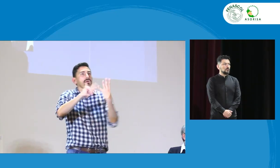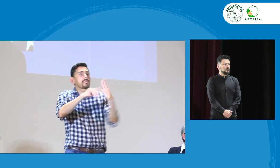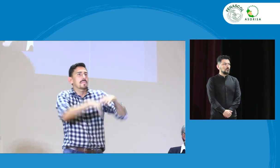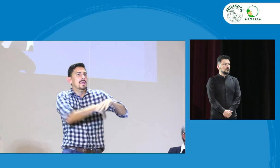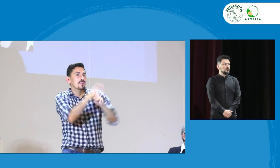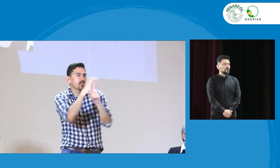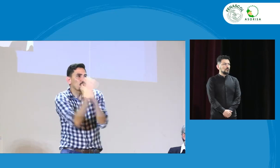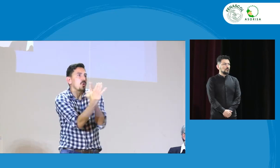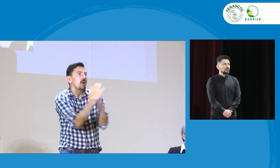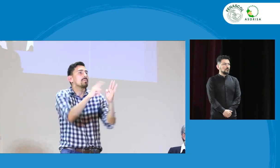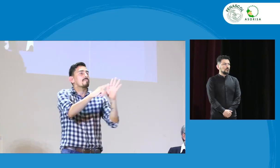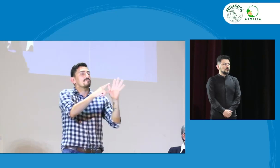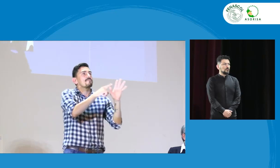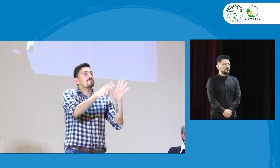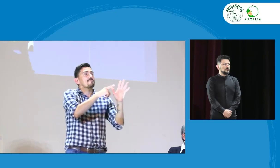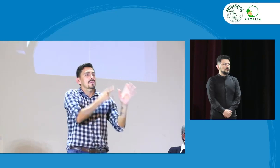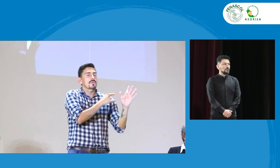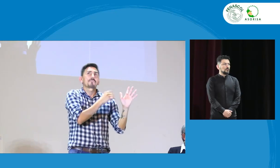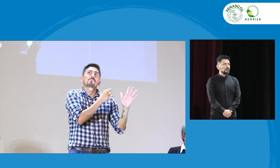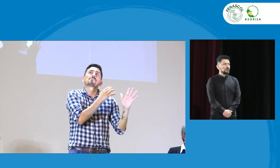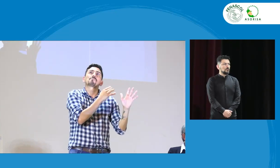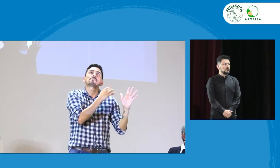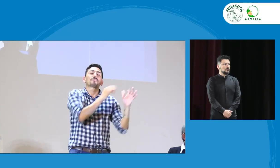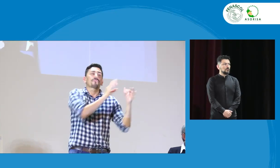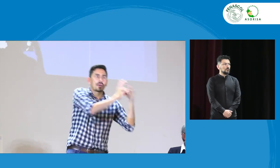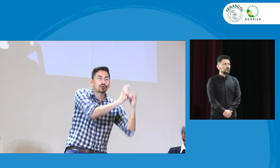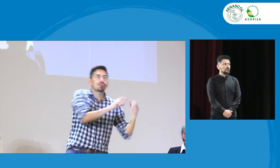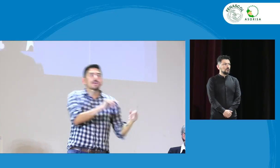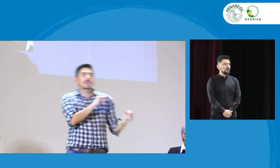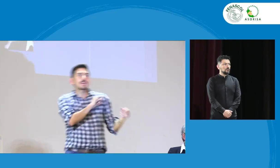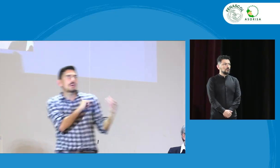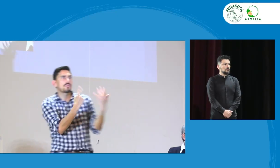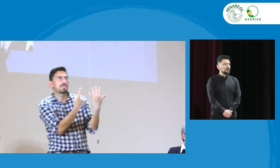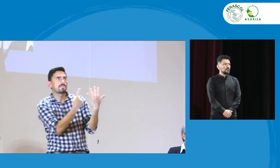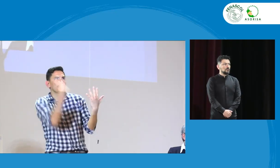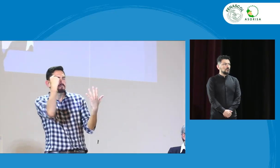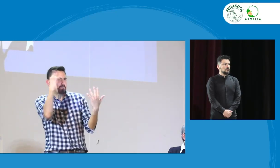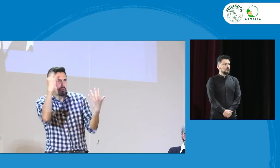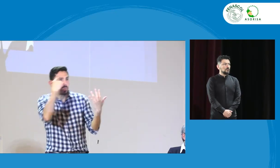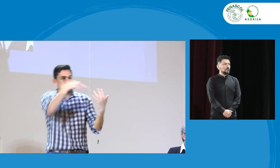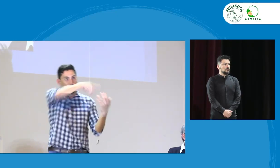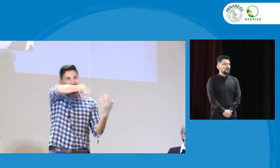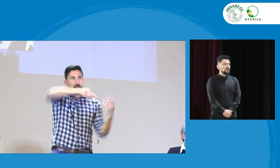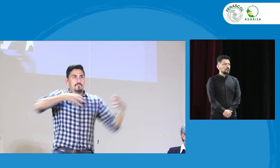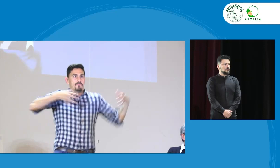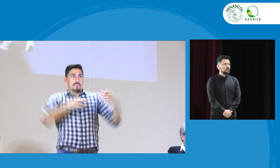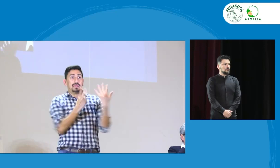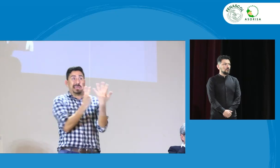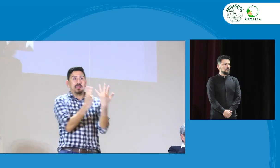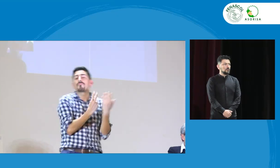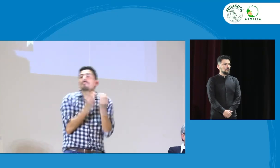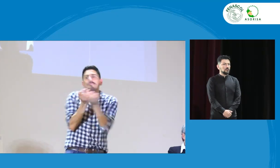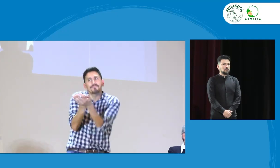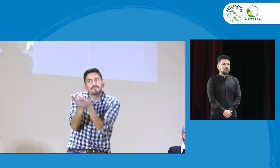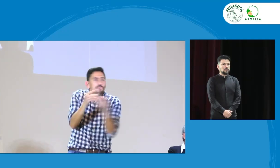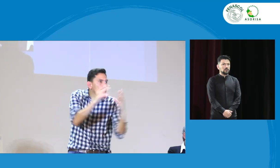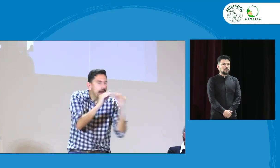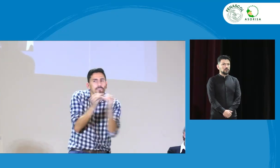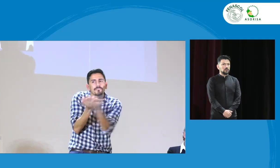Nacional, el Instituto Caro y Cuervo, el Ministerio de Cultura, FENASCOL, el INSOR, bueno, creo que olvido uno, bueno, son siete